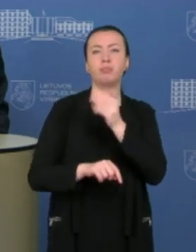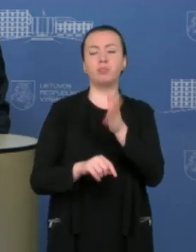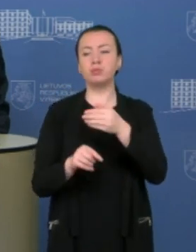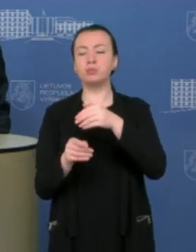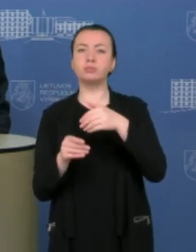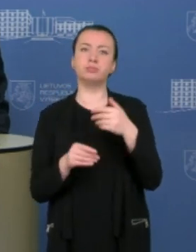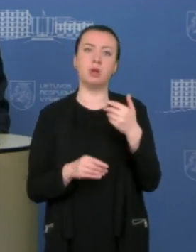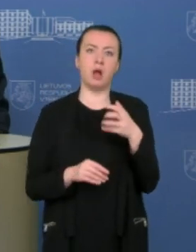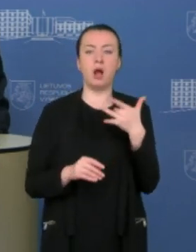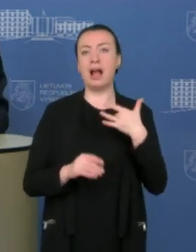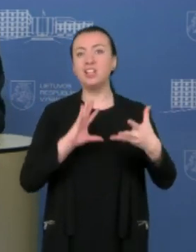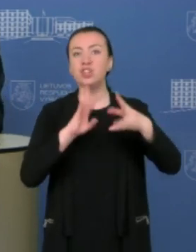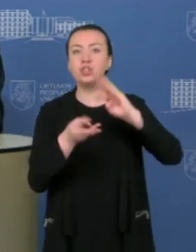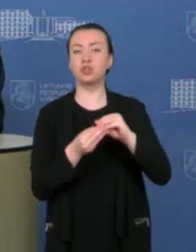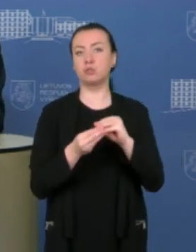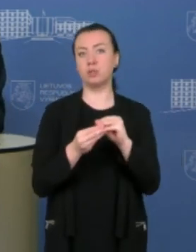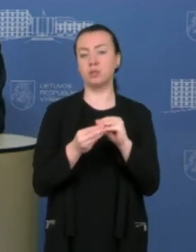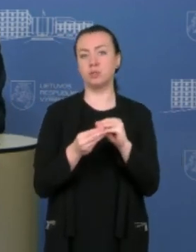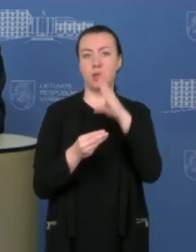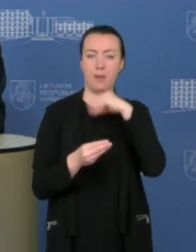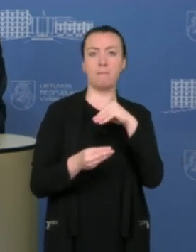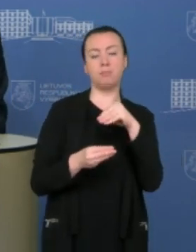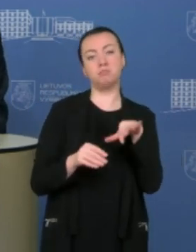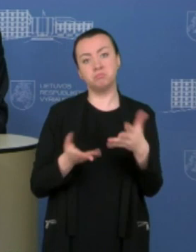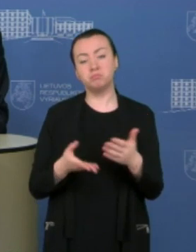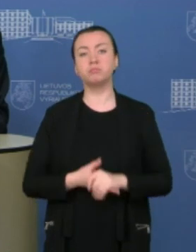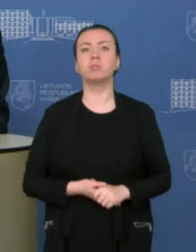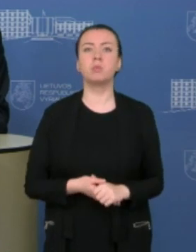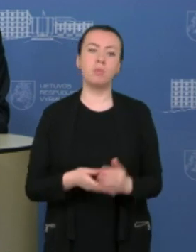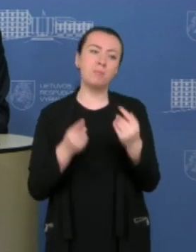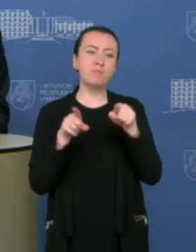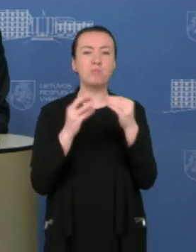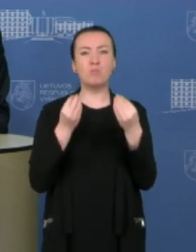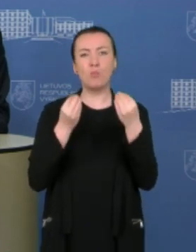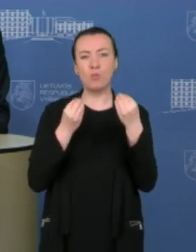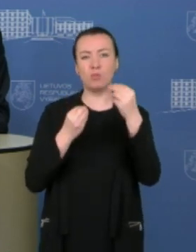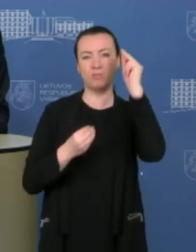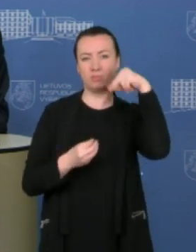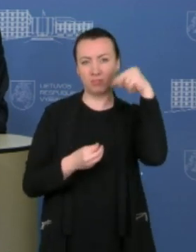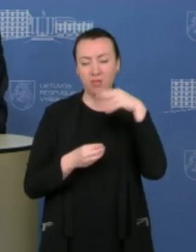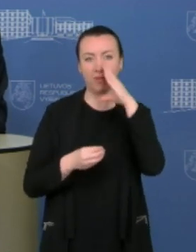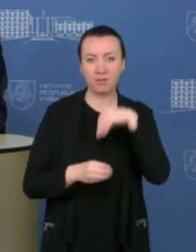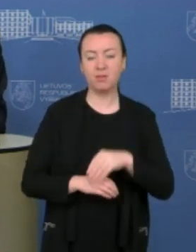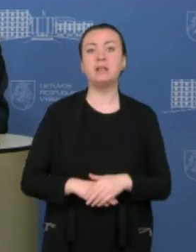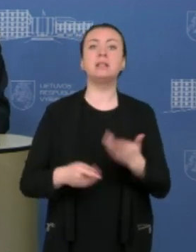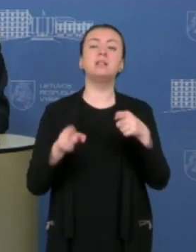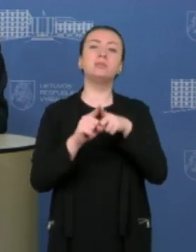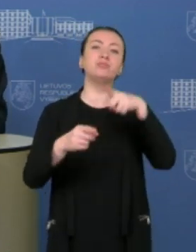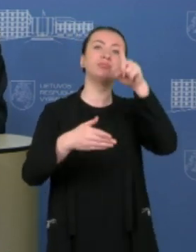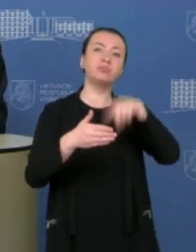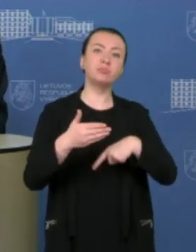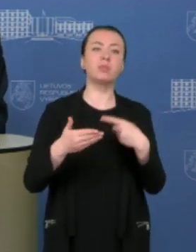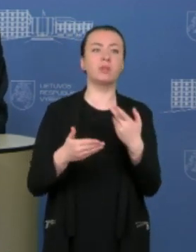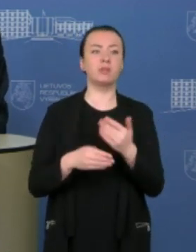išvadas iš to, kaip vyko pirmasis. Ir matyt, iš tų pamokų bus pasimokyta ir tikiuosi, kad